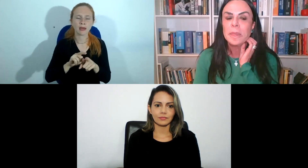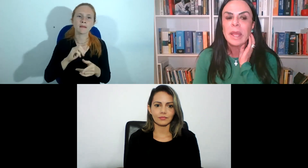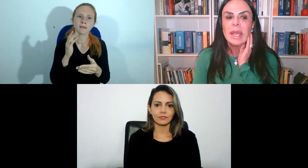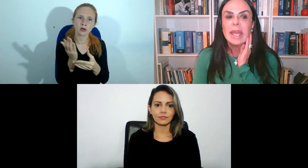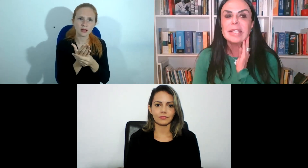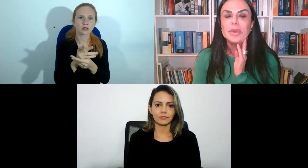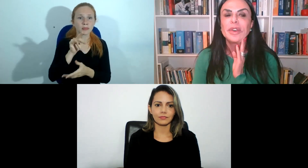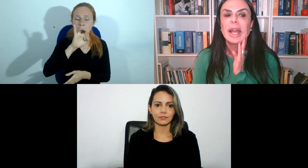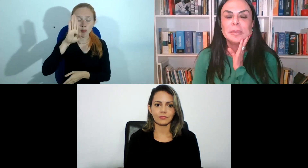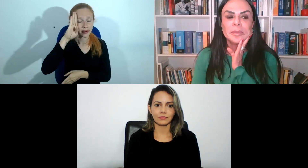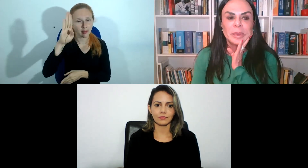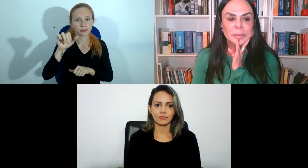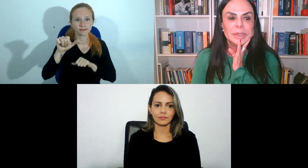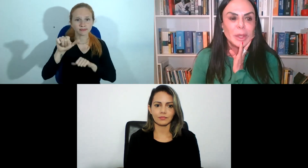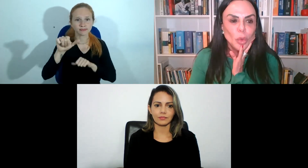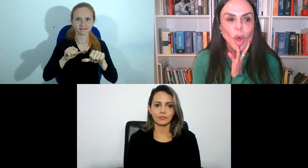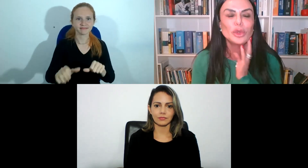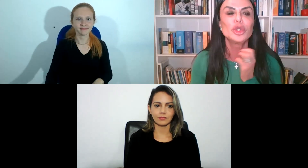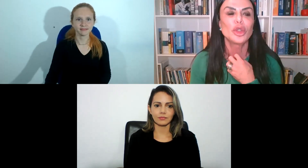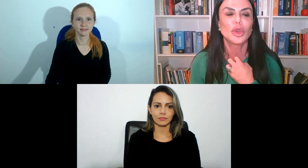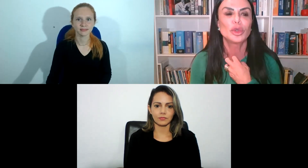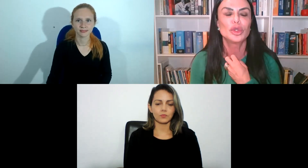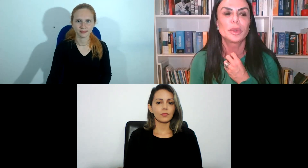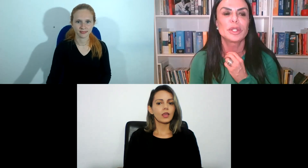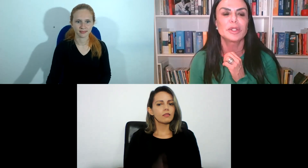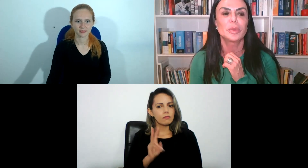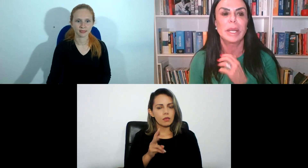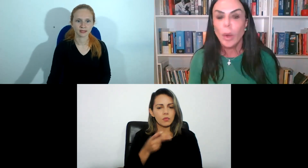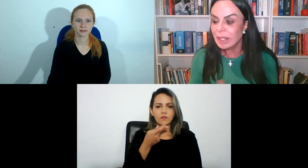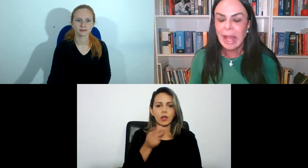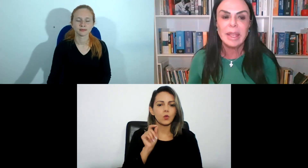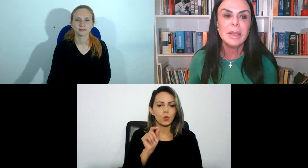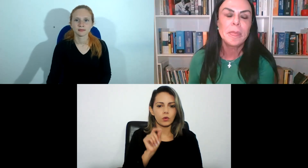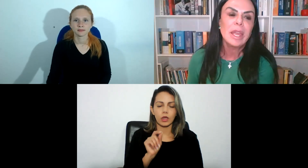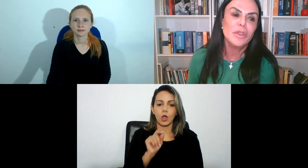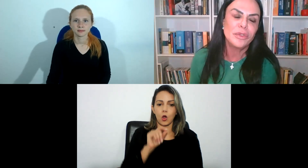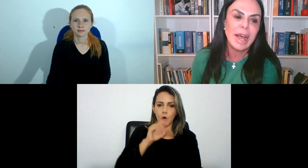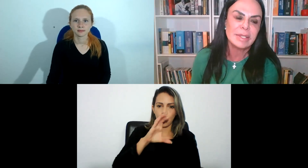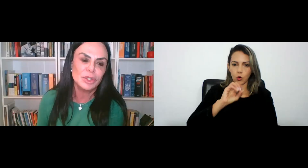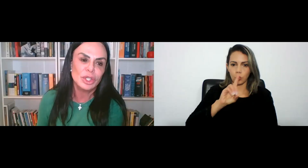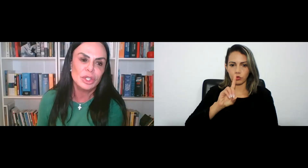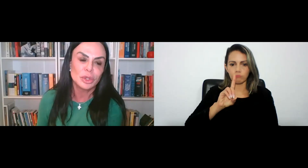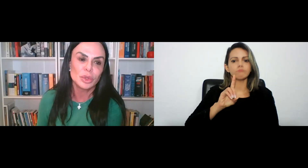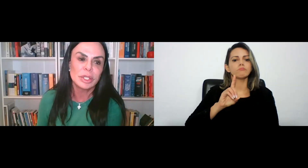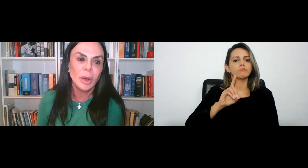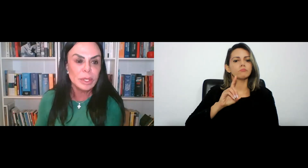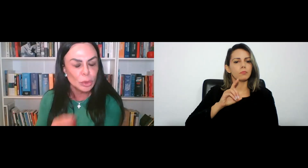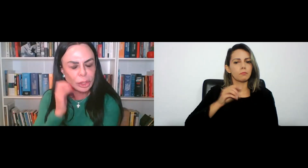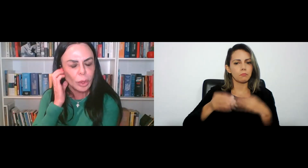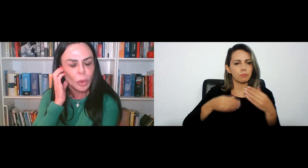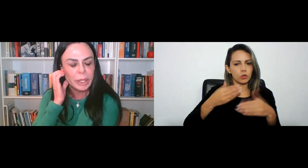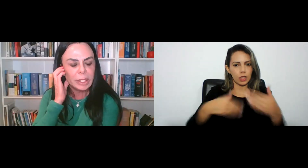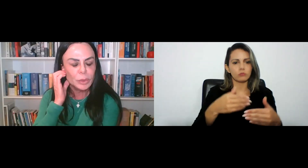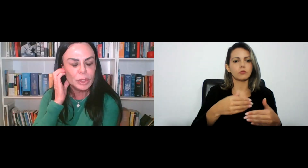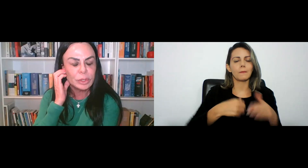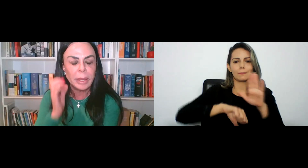penal, ele sempre fala que o nosso Código de Processo Penal, que está aí em fase de discussão, e